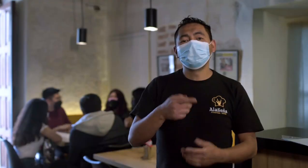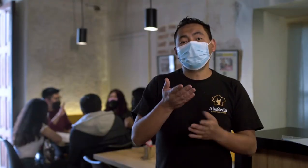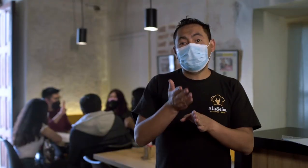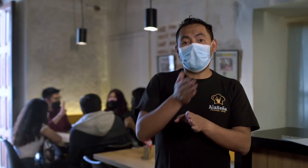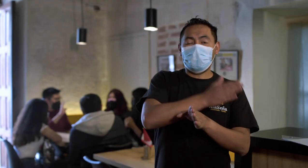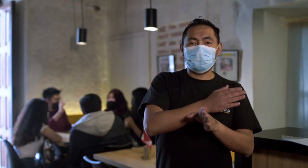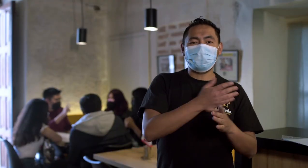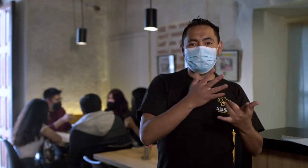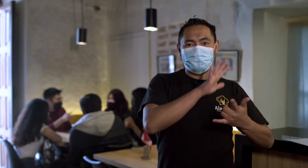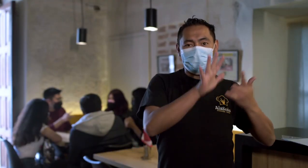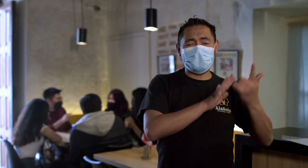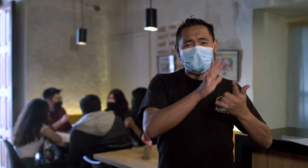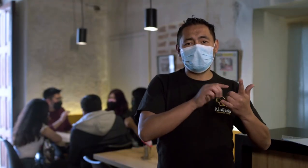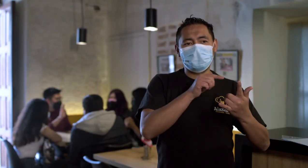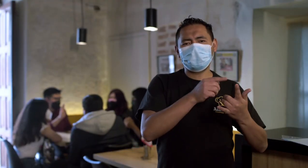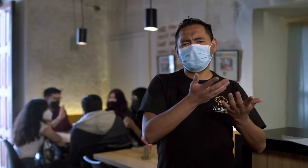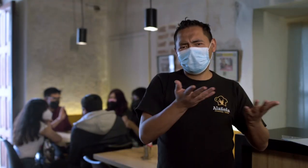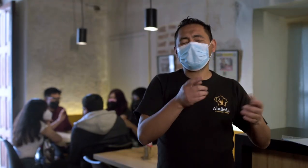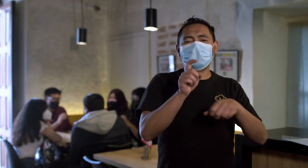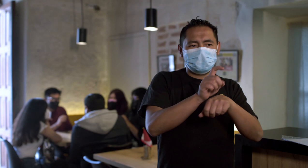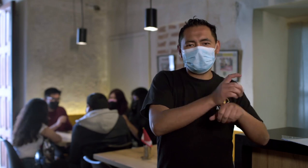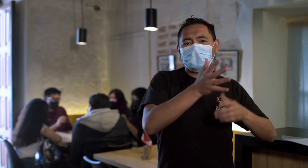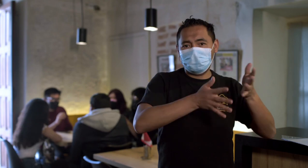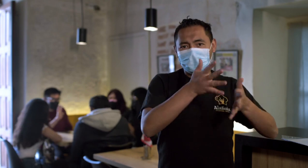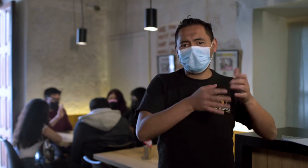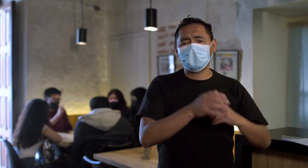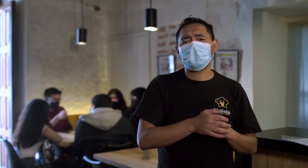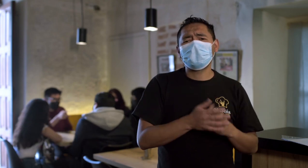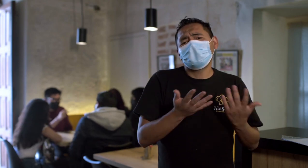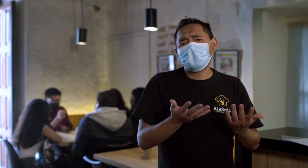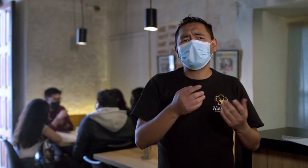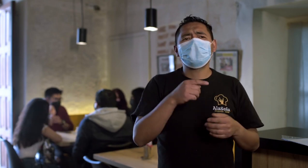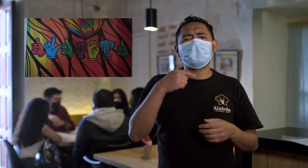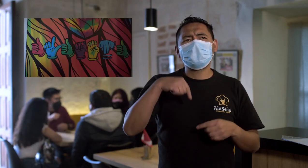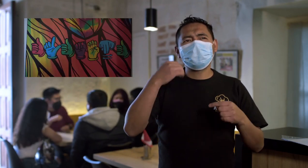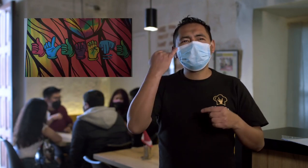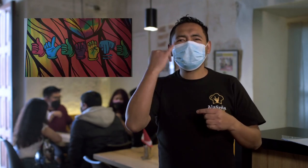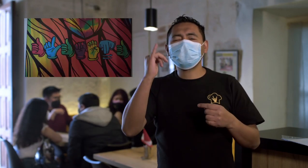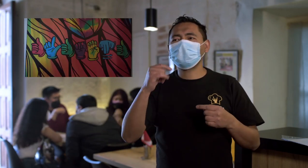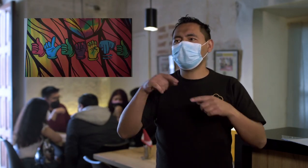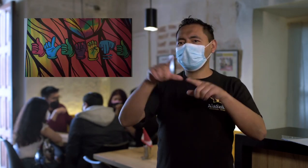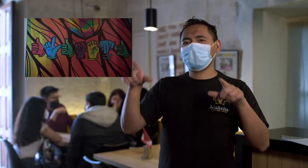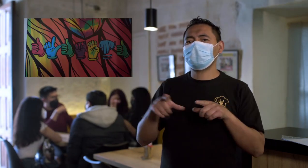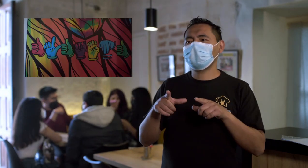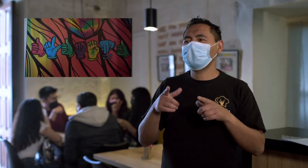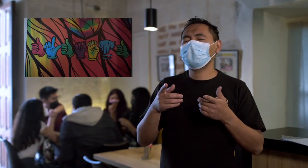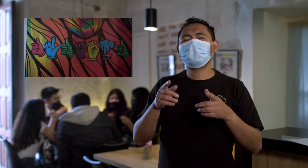Bueno, anteriormente ya teníamos a Lara como una escuela de capacitación de lengua de señas. Y decidimos abrir este lugar que es